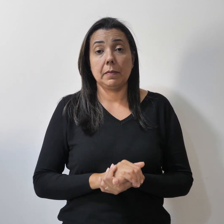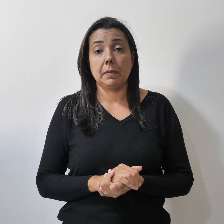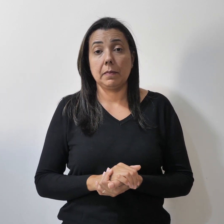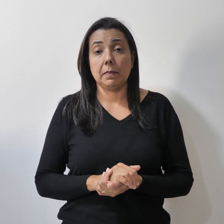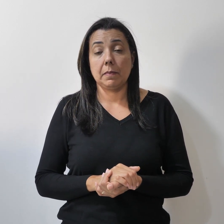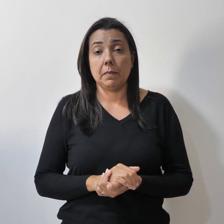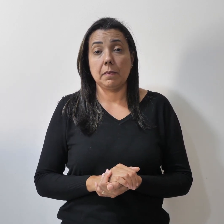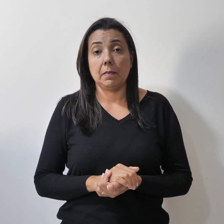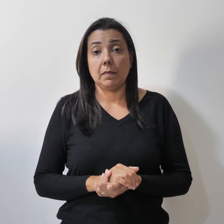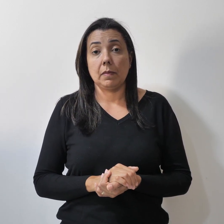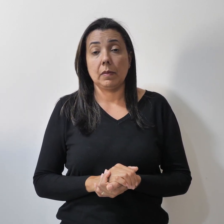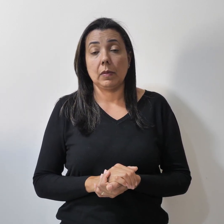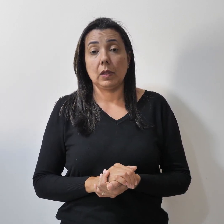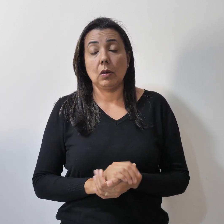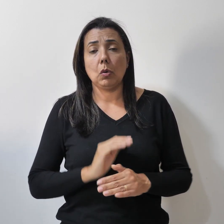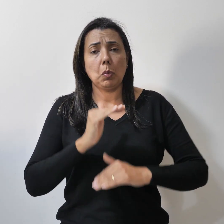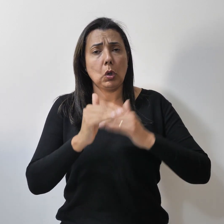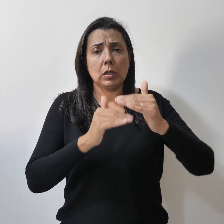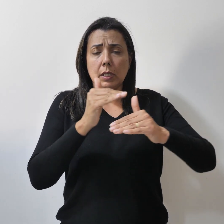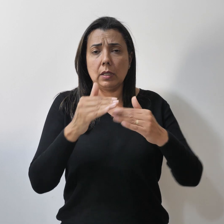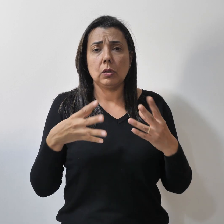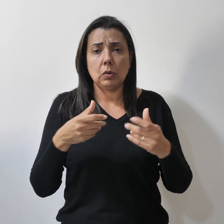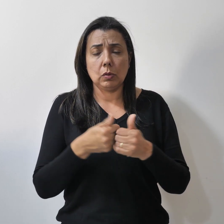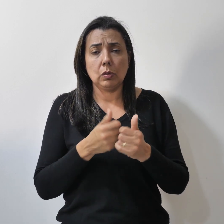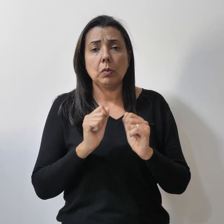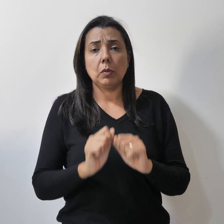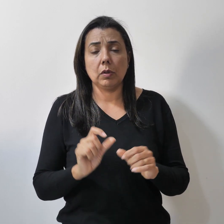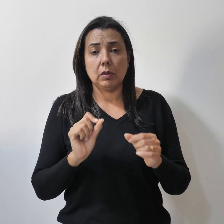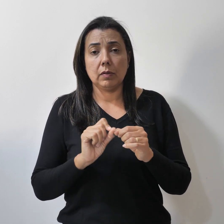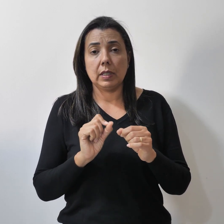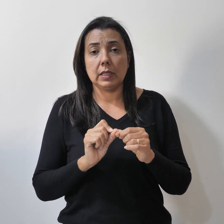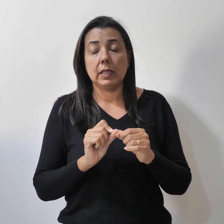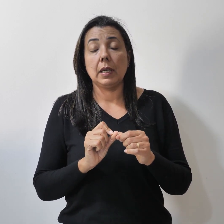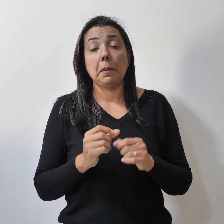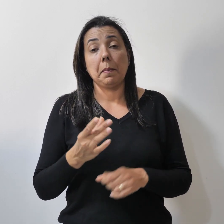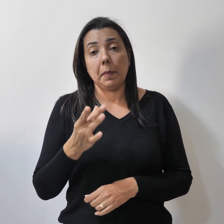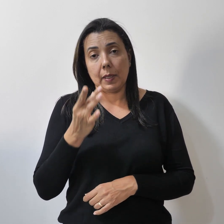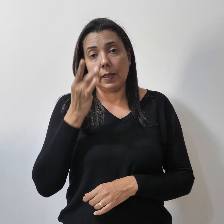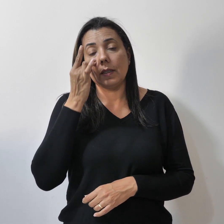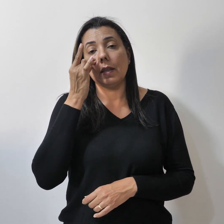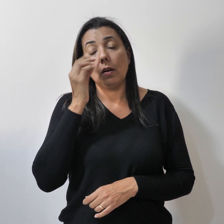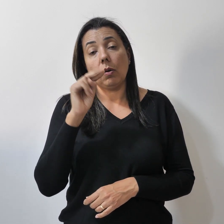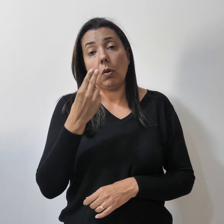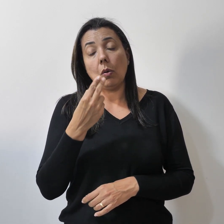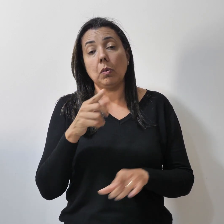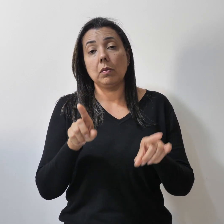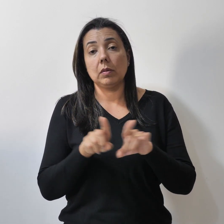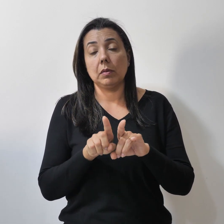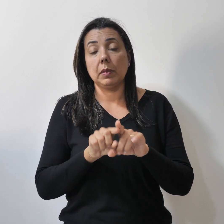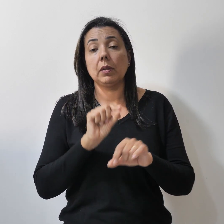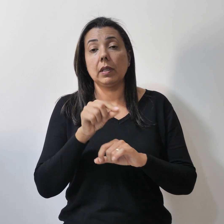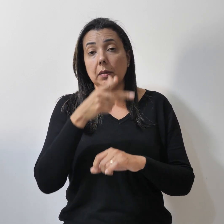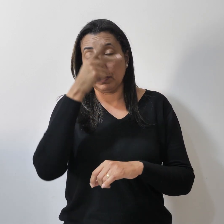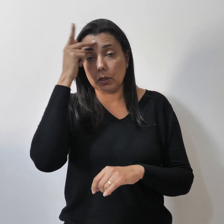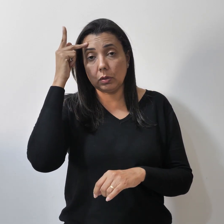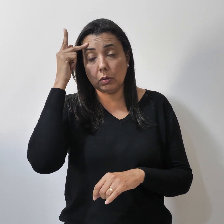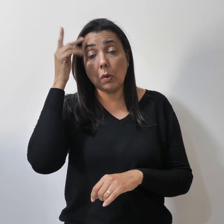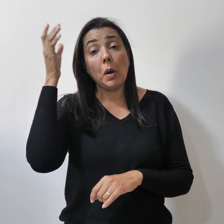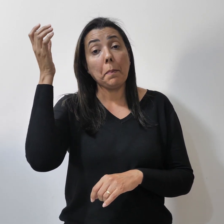O procedimento pode ser realizado de forma presencial, ou seja, o beneficiário pode ir